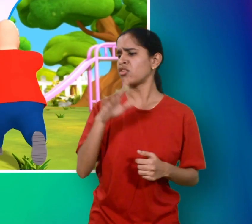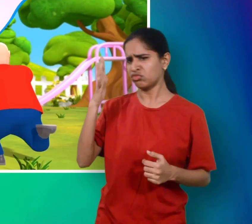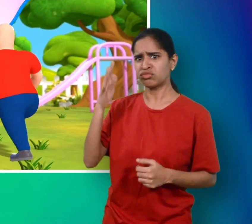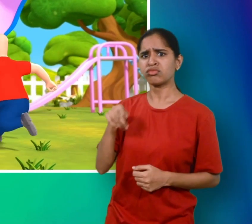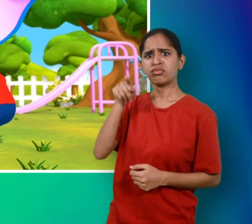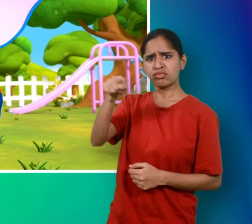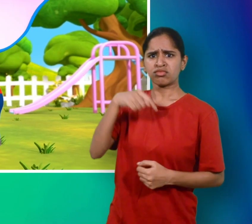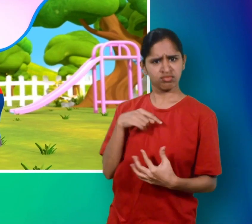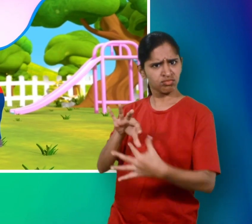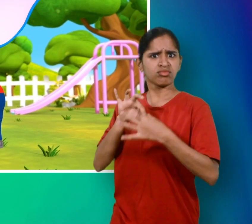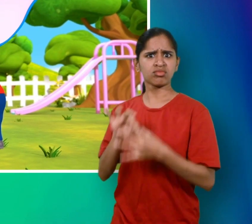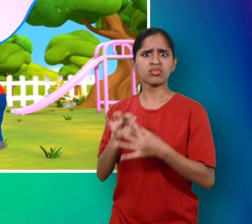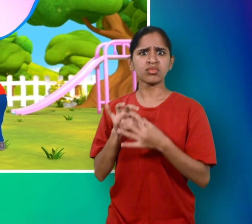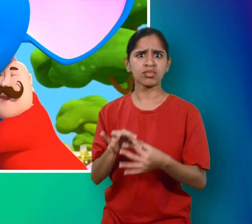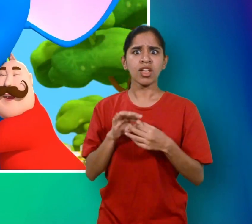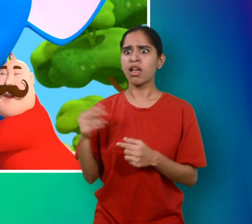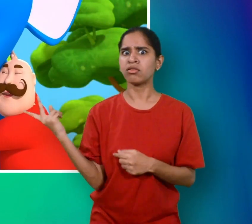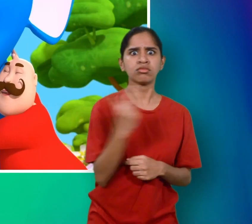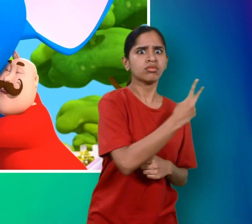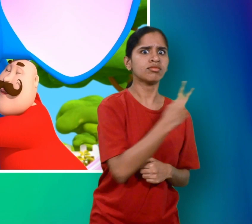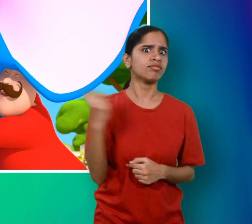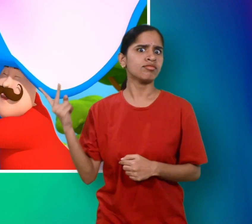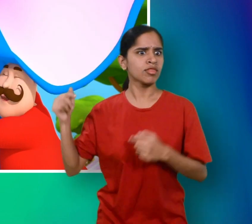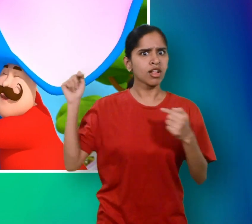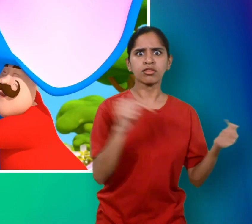उपना है रोब दिखाते